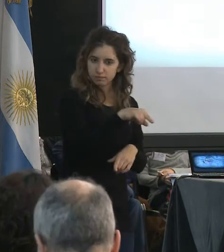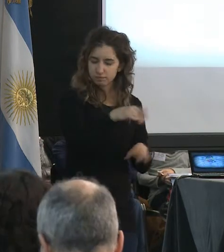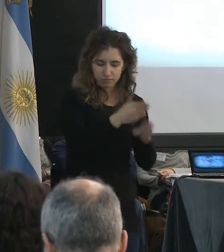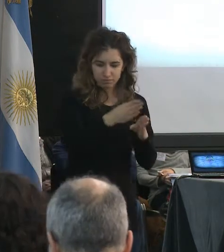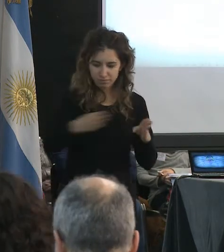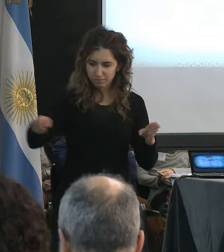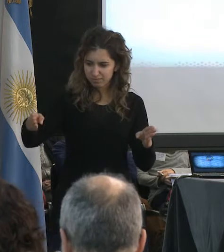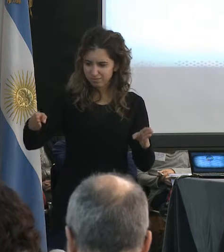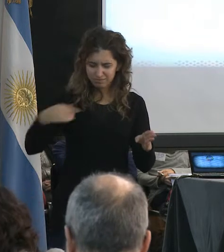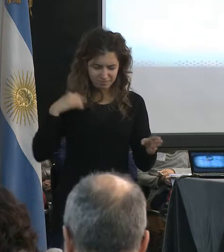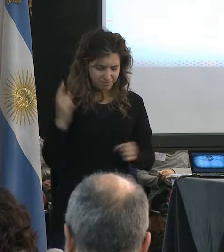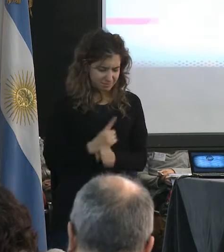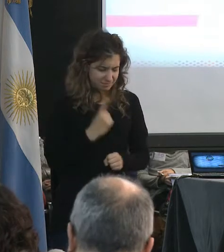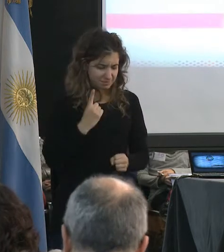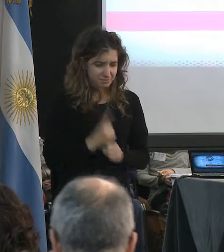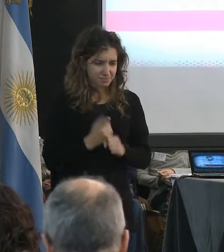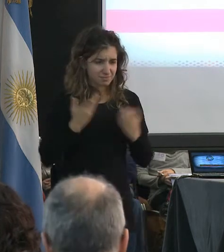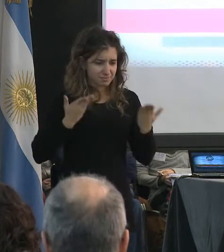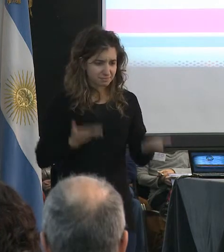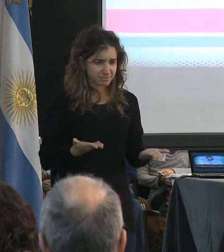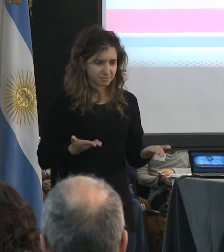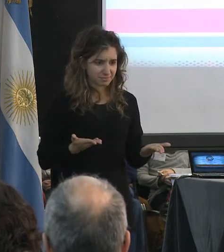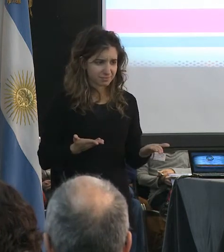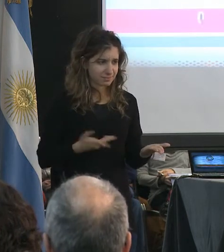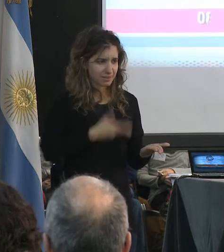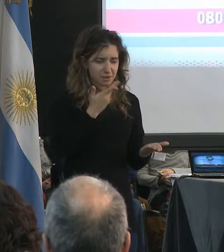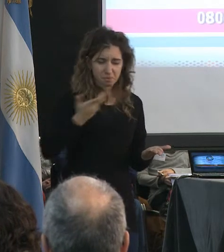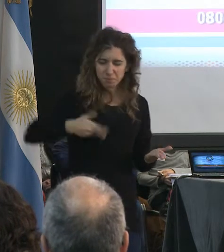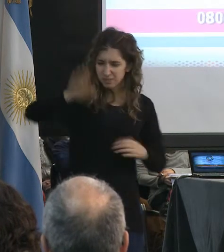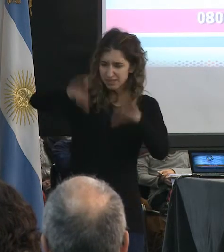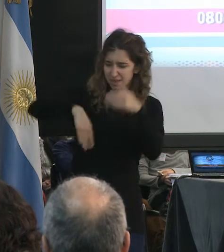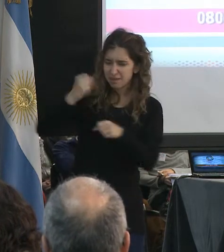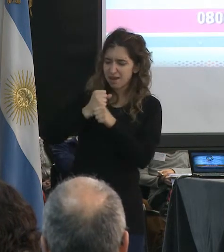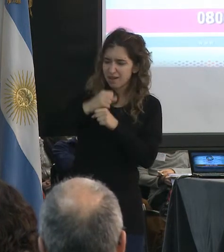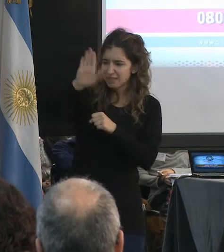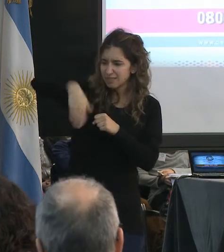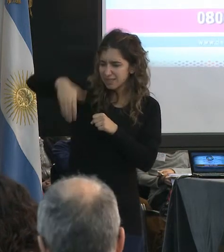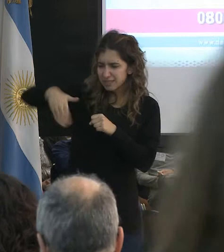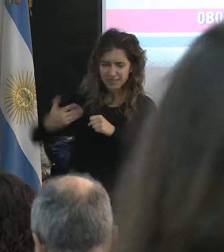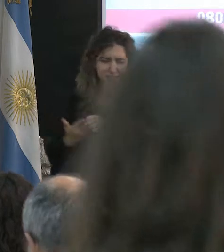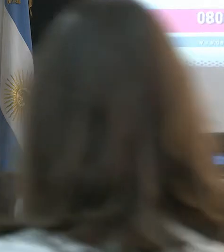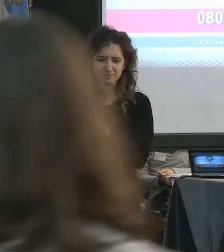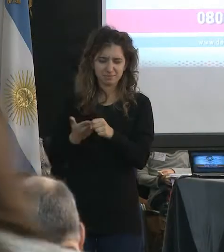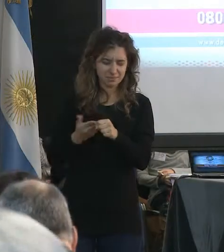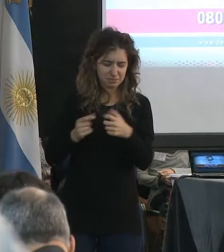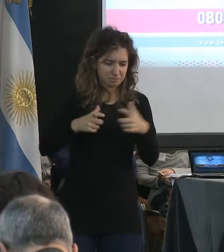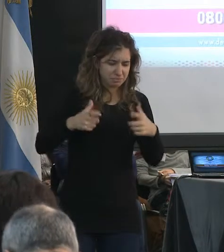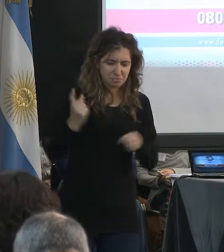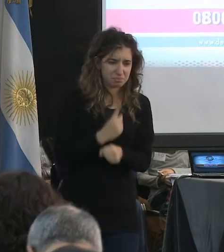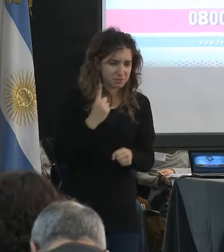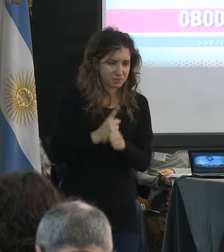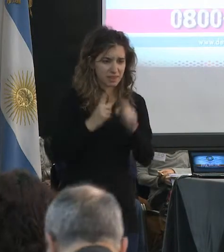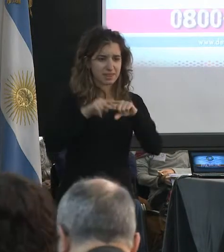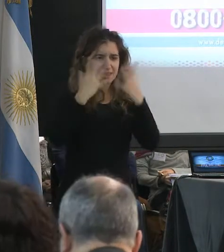Es inviable seguir manteniendo personal, es inviable seguir avanzando en la